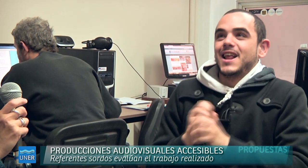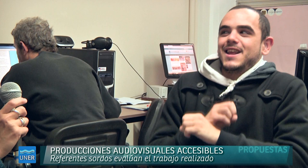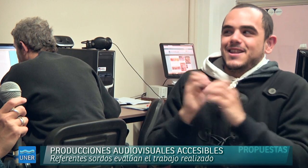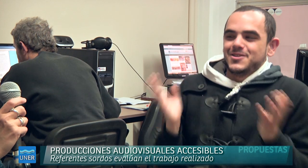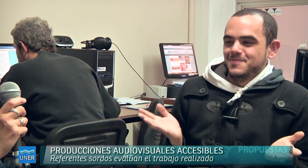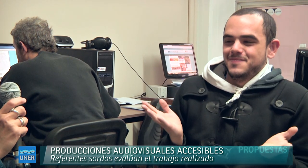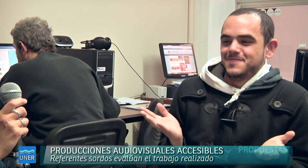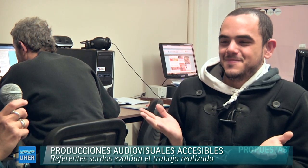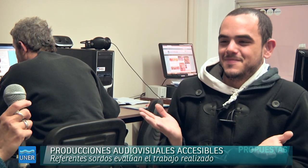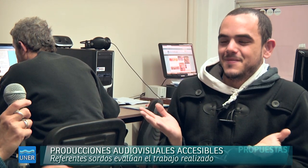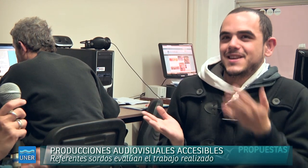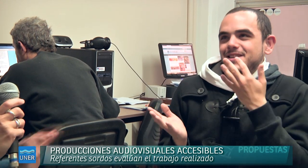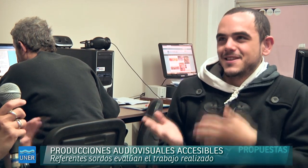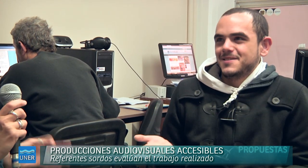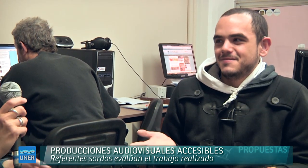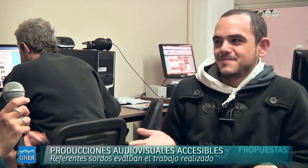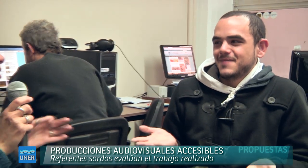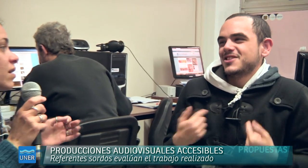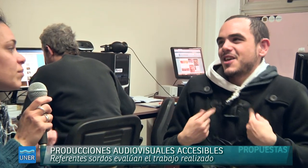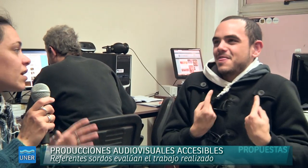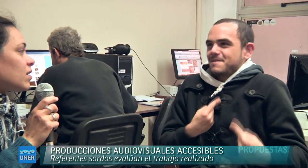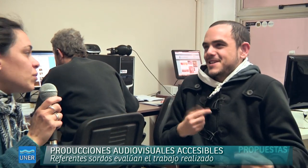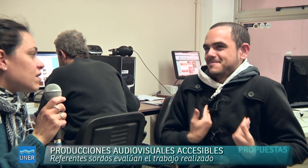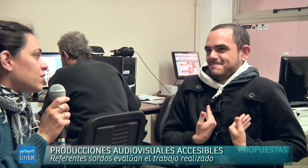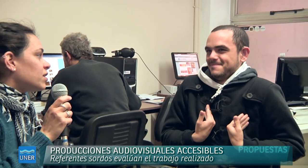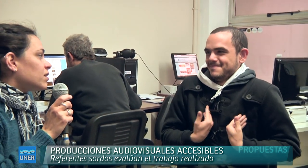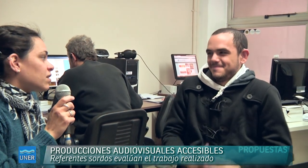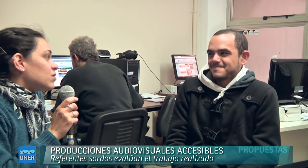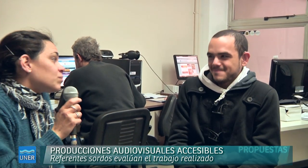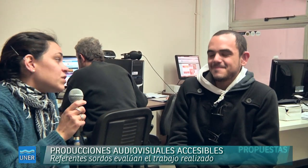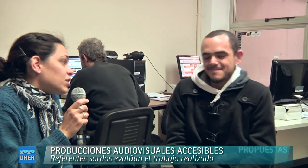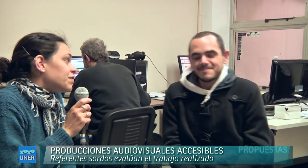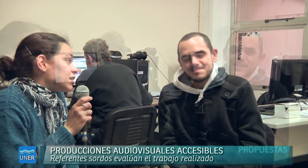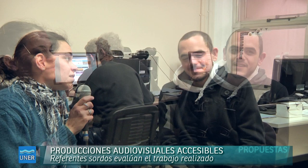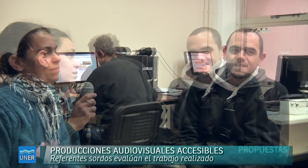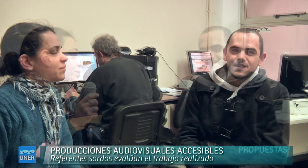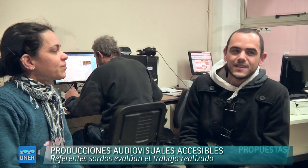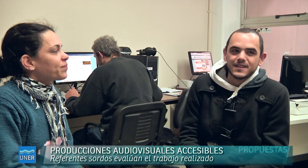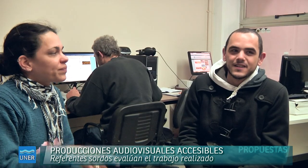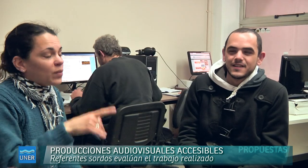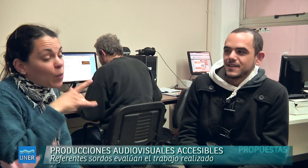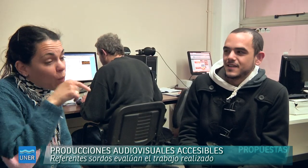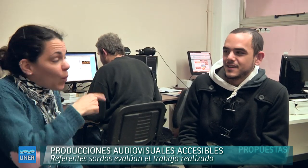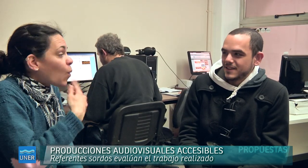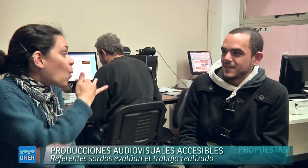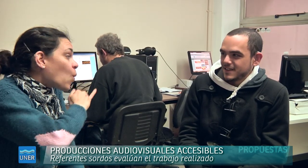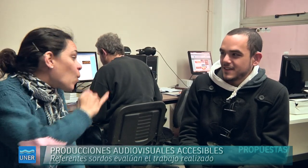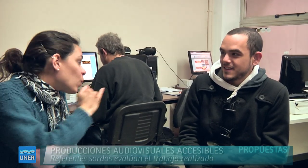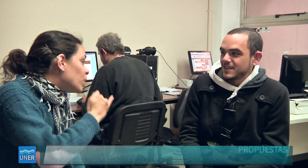Para que, por ejemplo, lo que es lectura, para que quede más clara la explicación. Que son personas diferentes. ¿Está claro entonces, o por